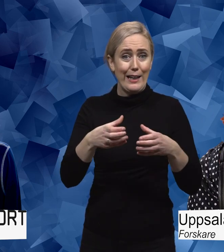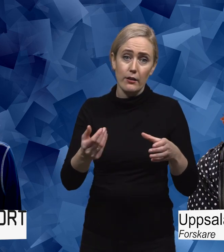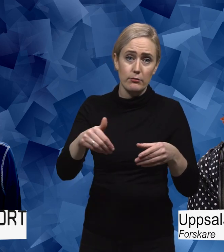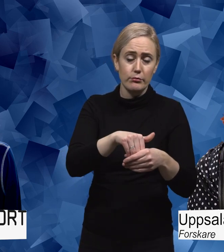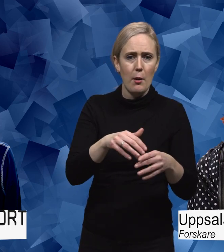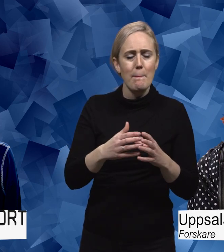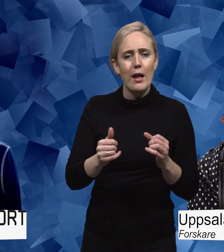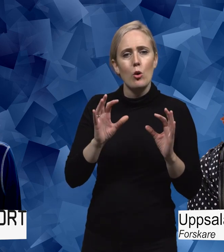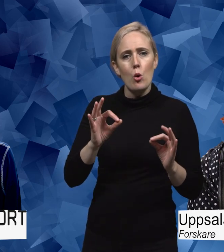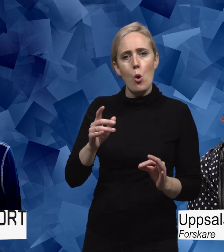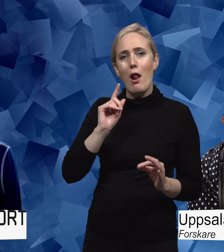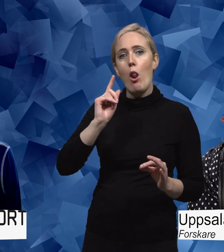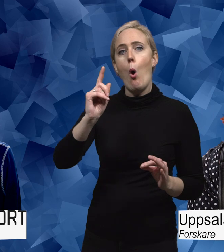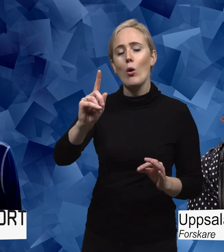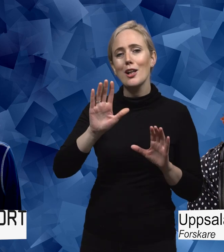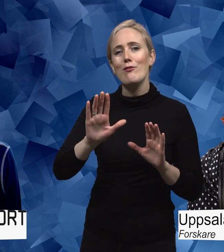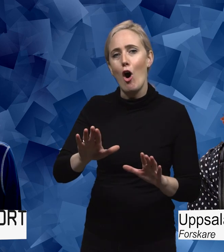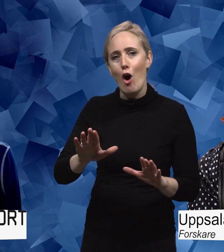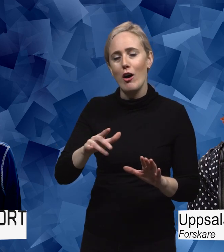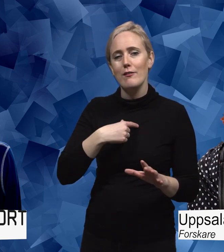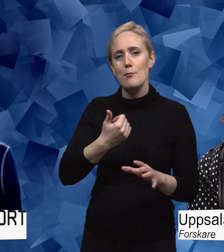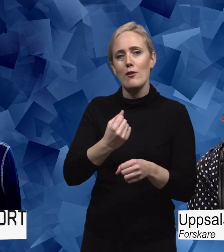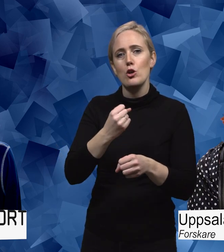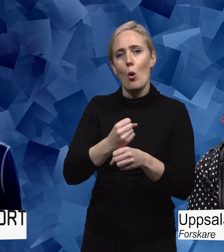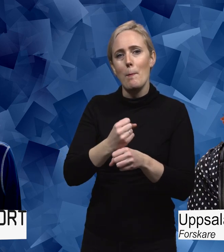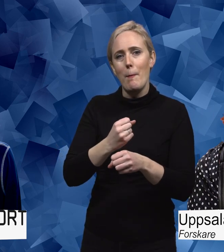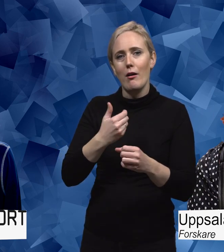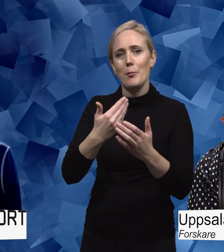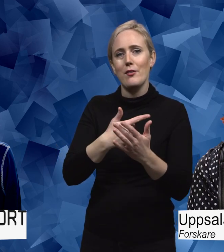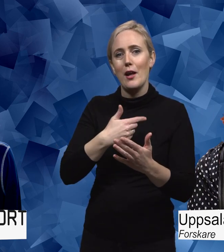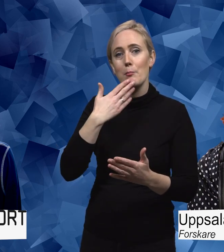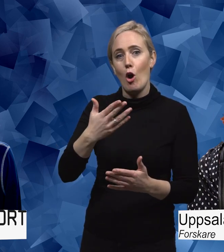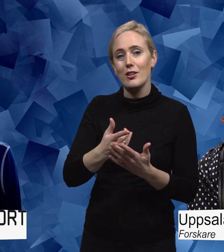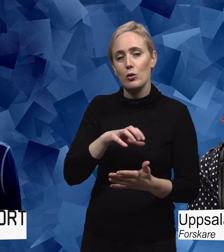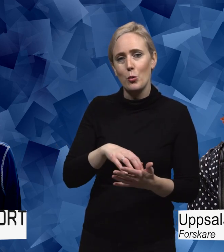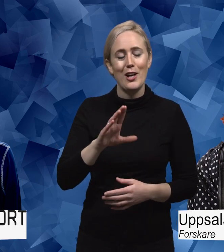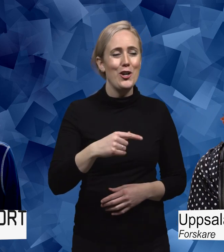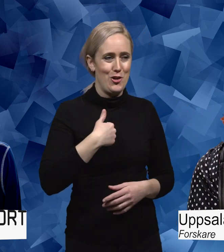långt hon ser att vi har kvar att jobba där innan vi är i ett läge som är bra nog. Jag ska ta med den frågan. Tack så hemskt mycket. Tack.